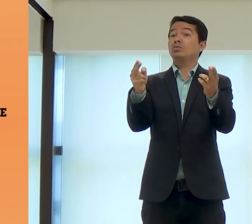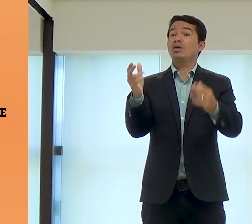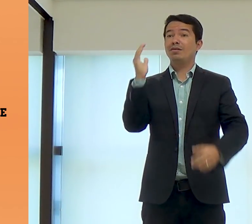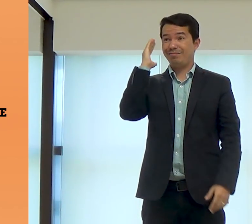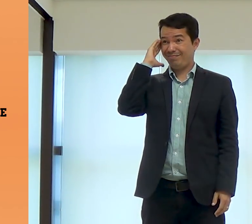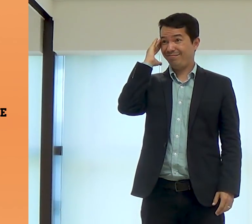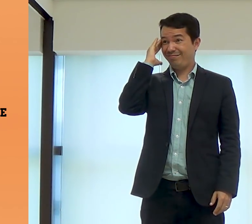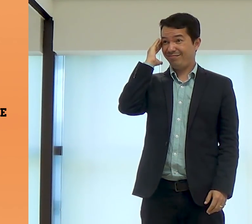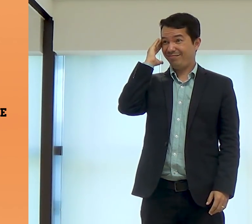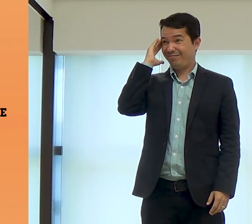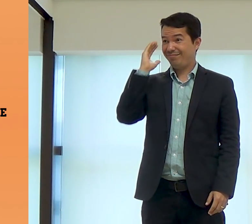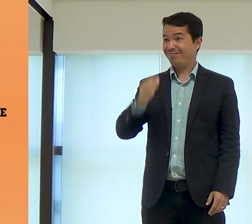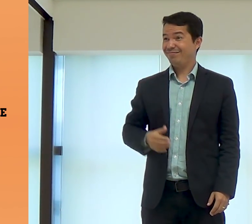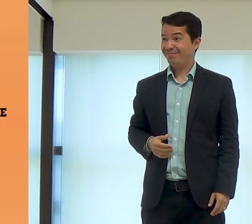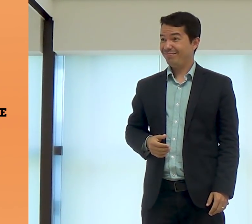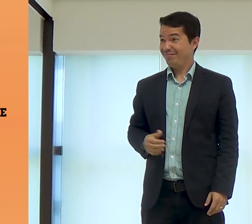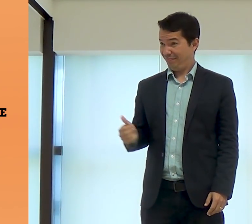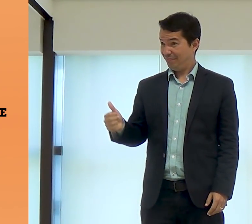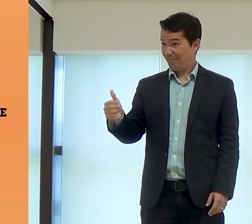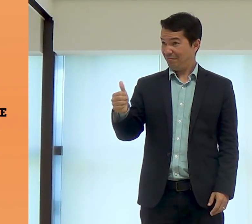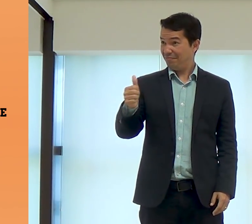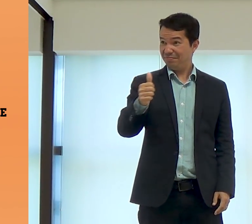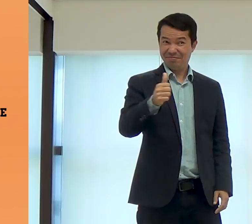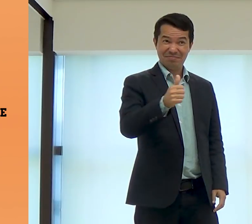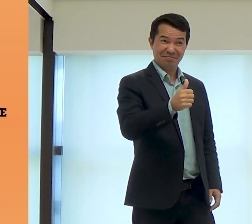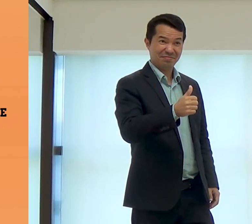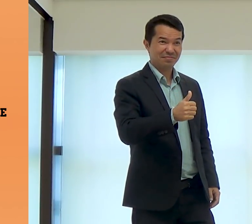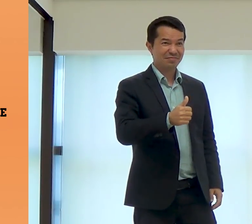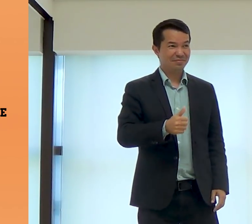Eles eram da mesma família, da descendência de Davi.